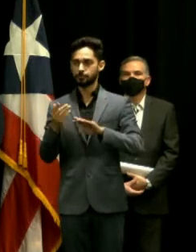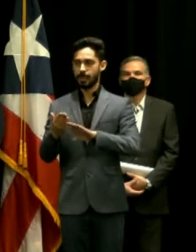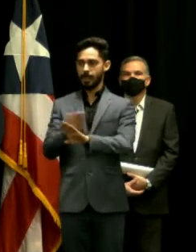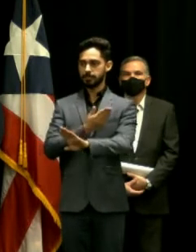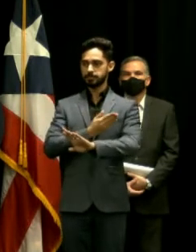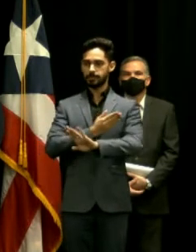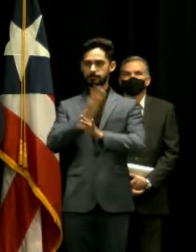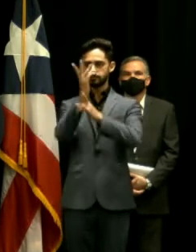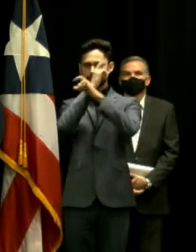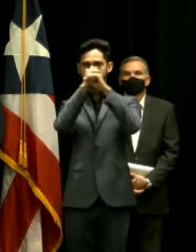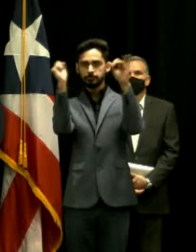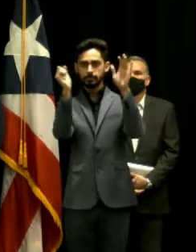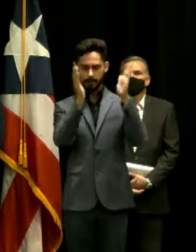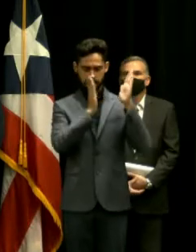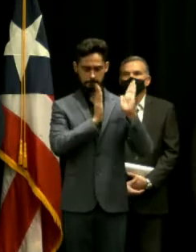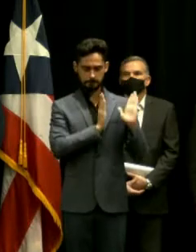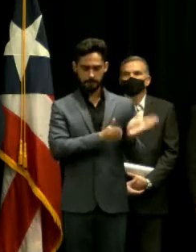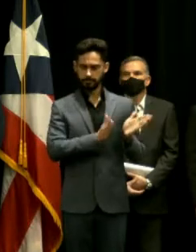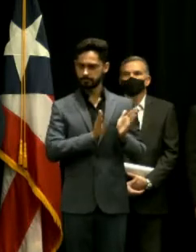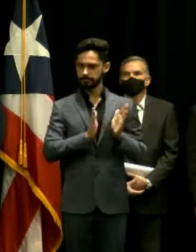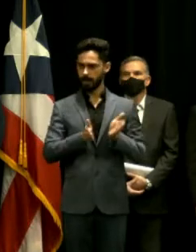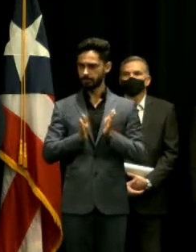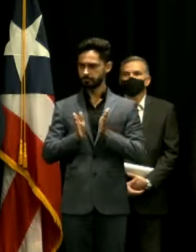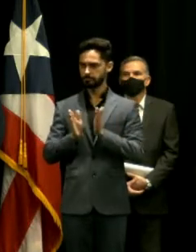está debidamente